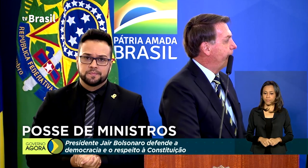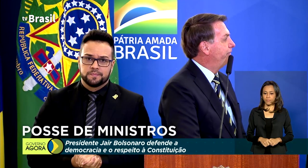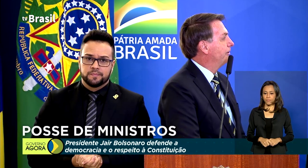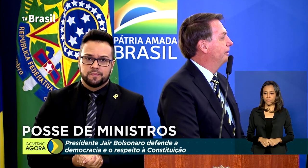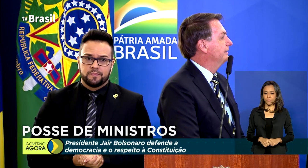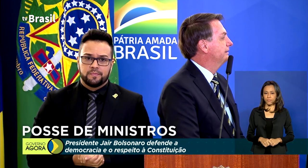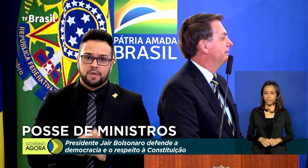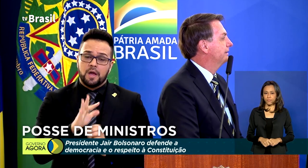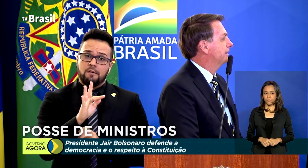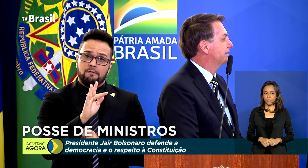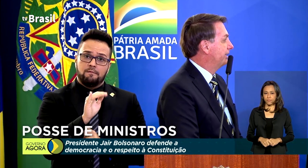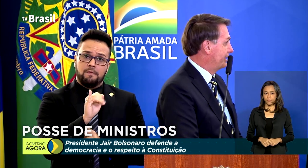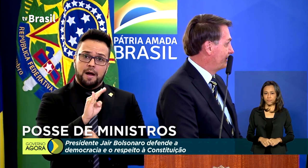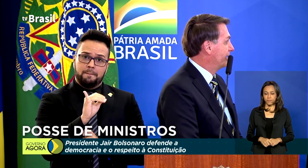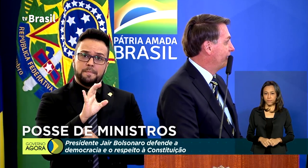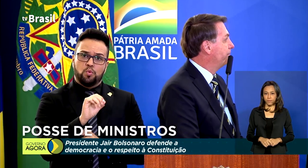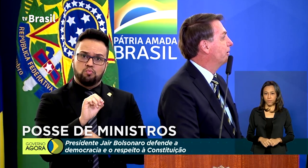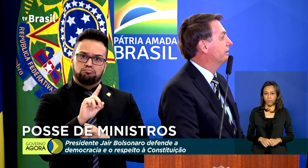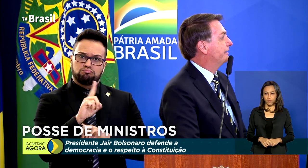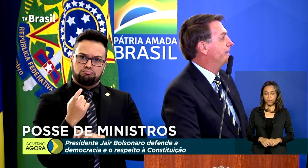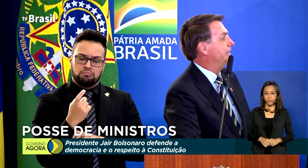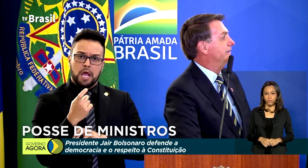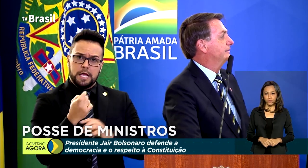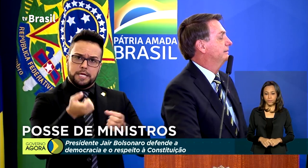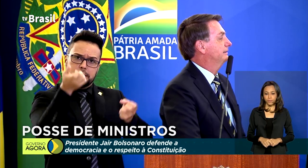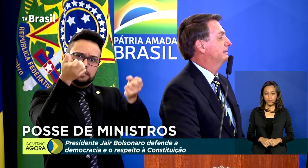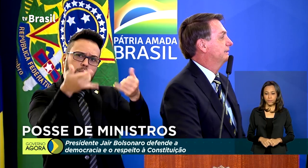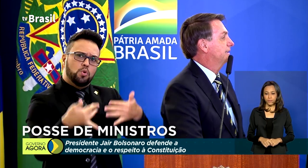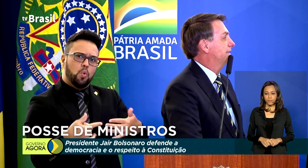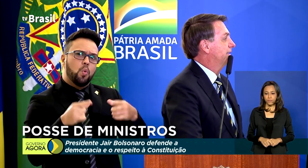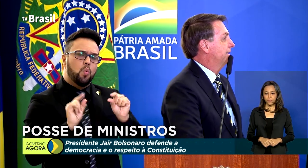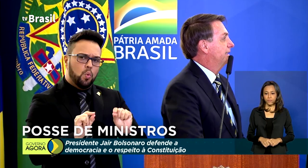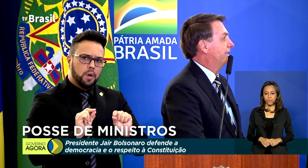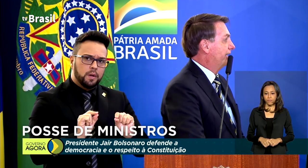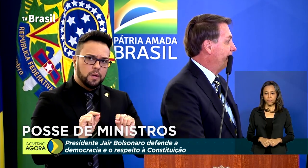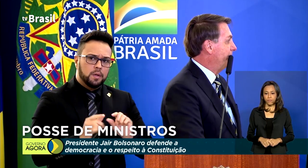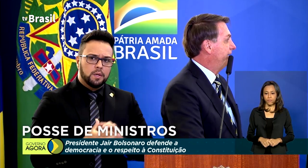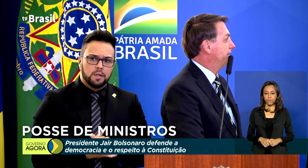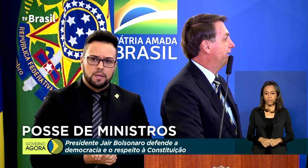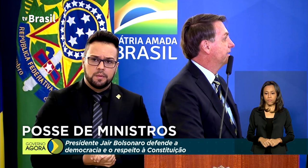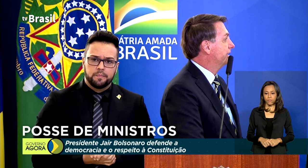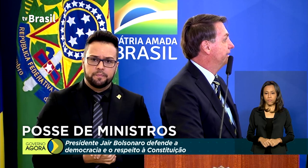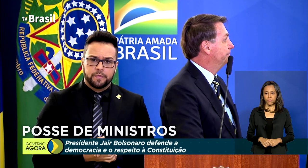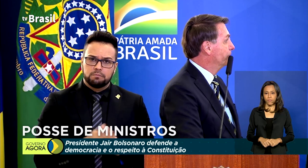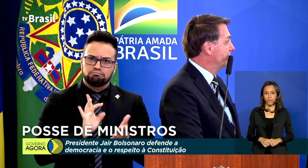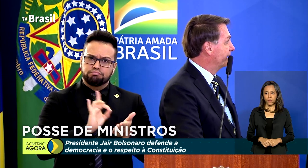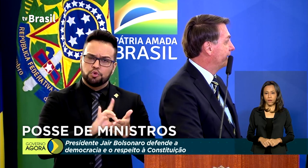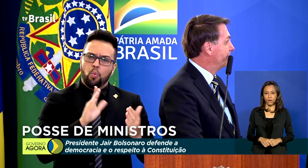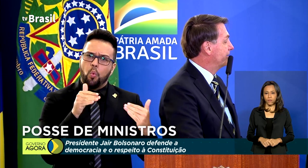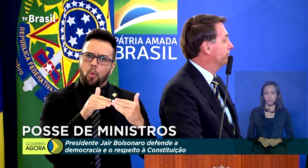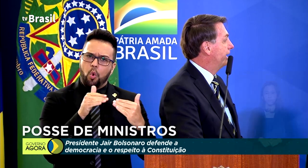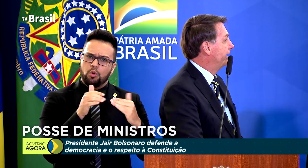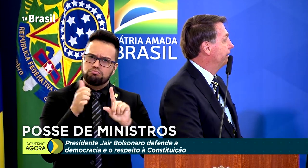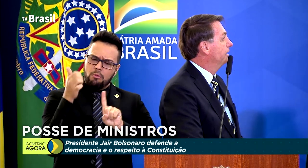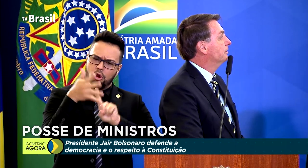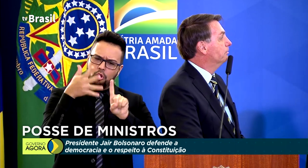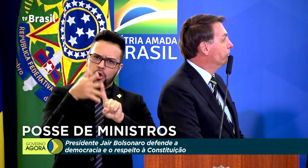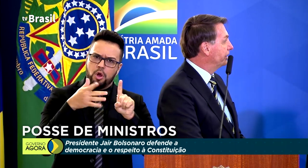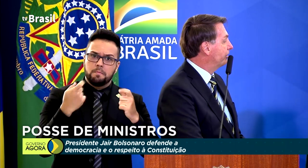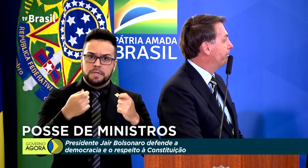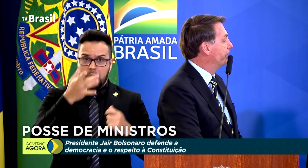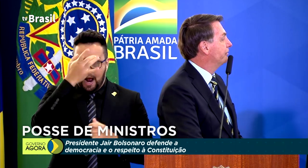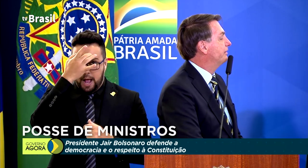Fábio falou que ia se ausentar um pouco da família. Realmente tem que ter muita cabeça no lugar,